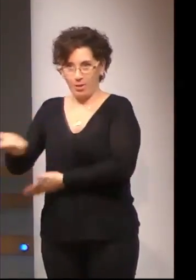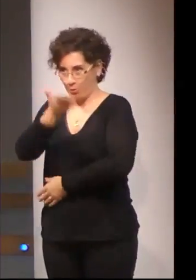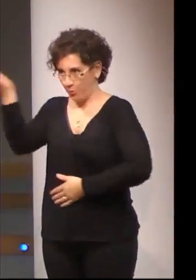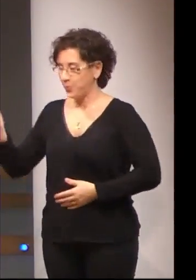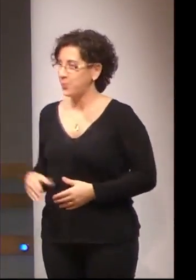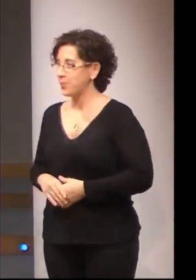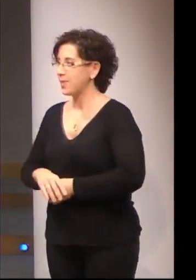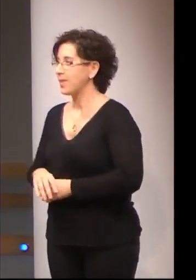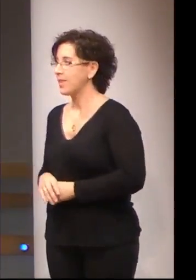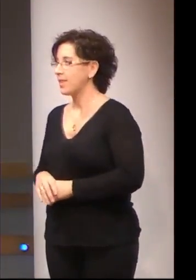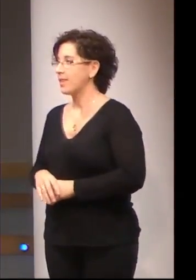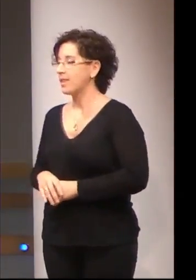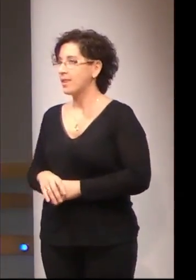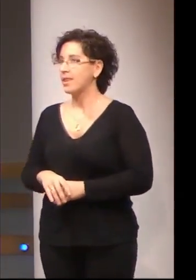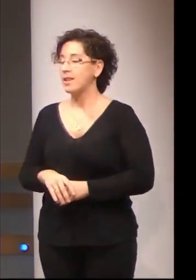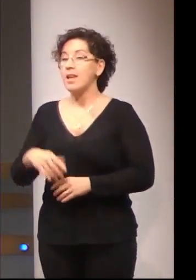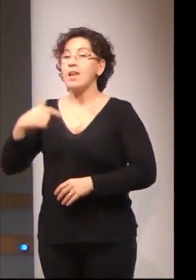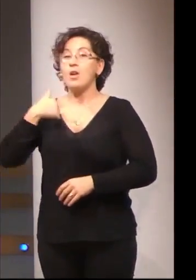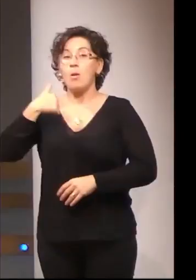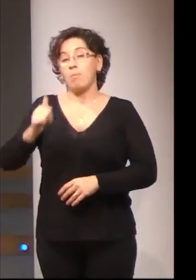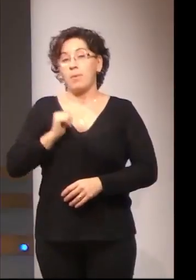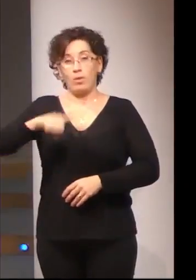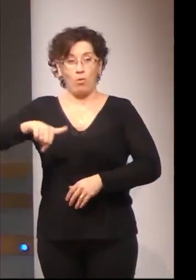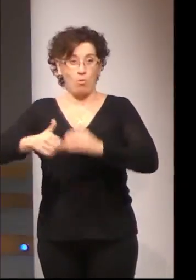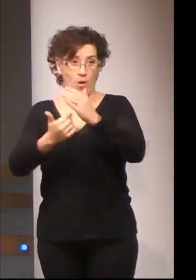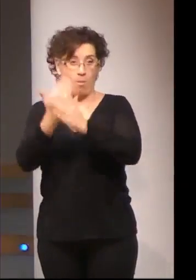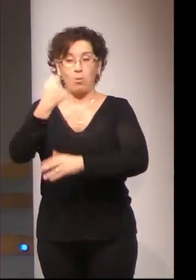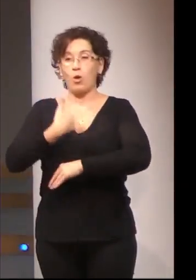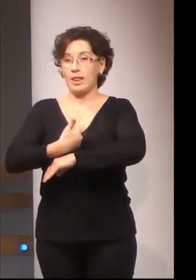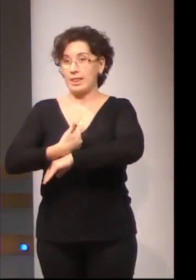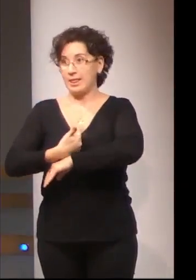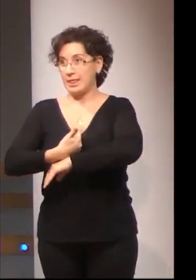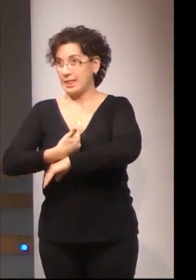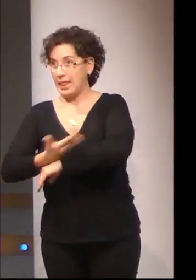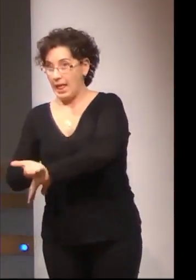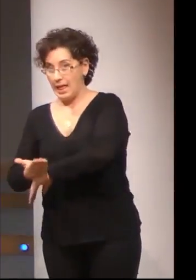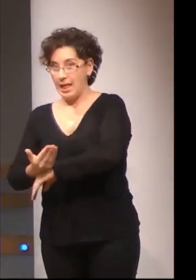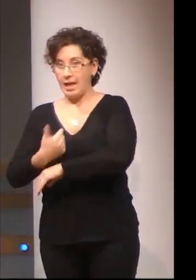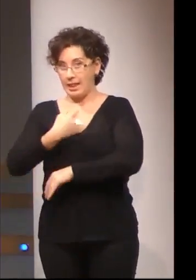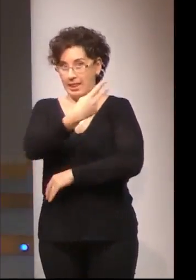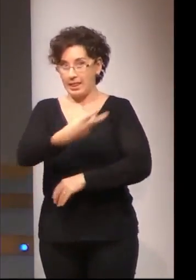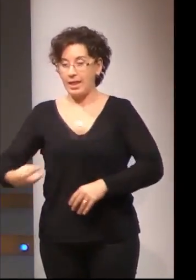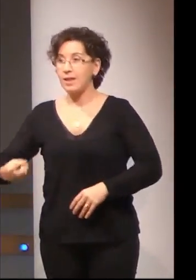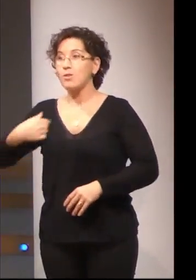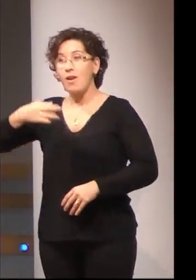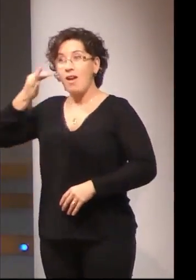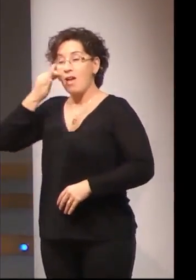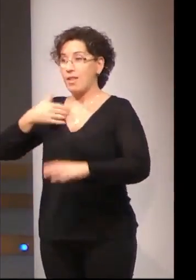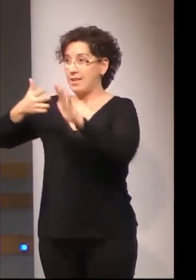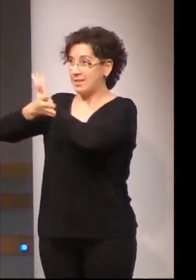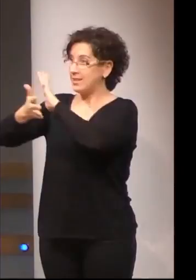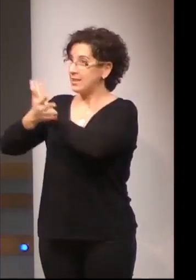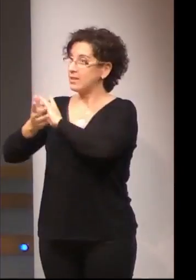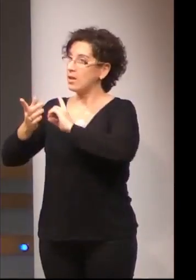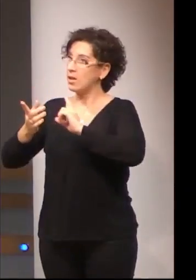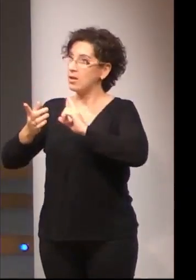He tenido la oportunidad de llegar un poquito tarde esta mañana y tenía una presentación más corta y